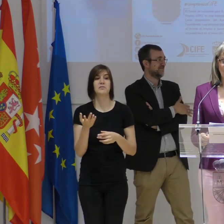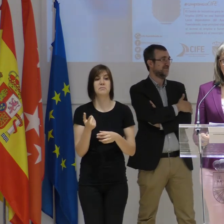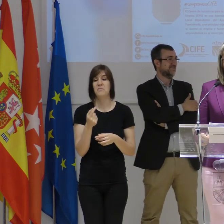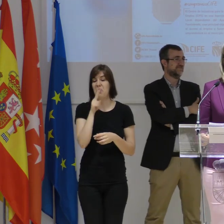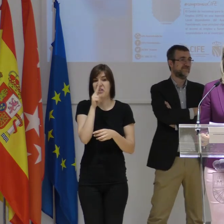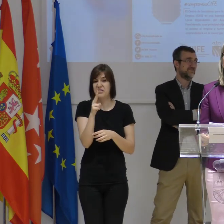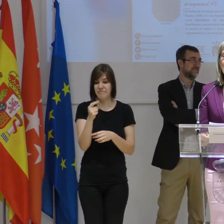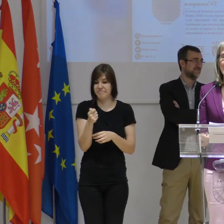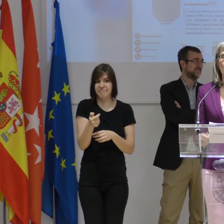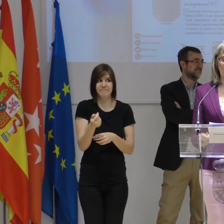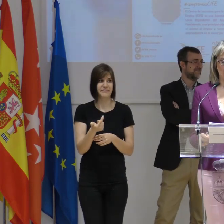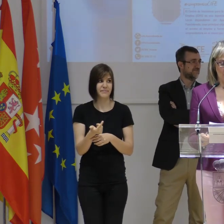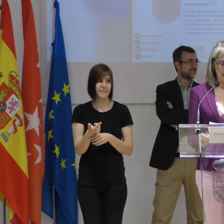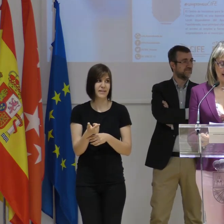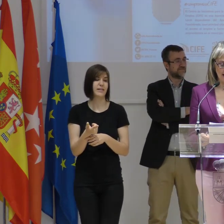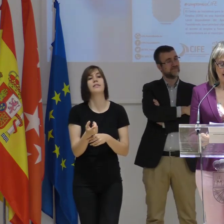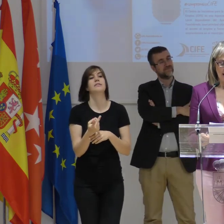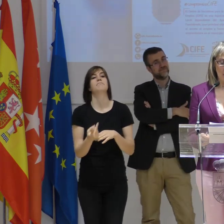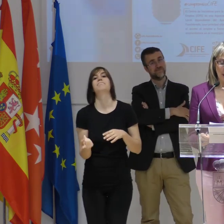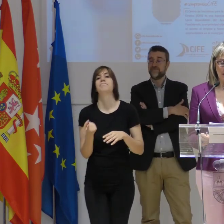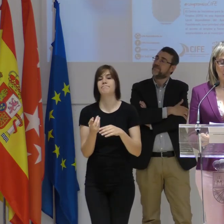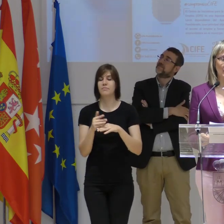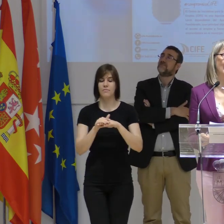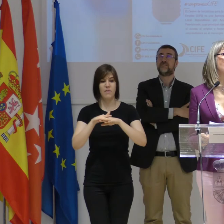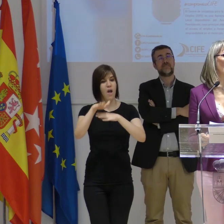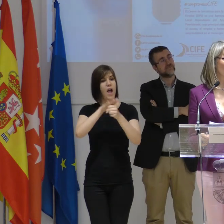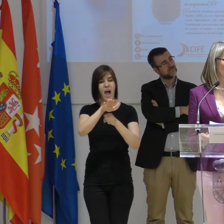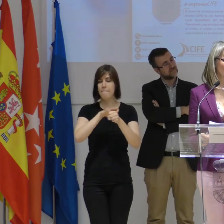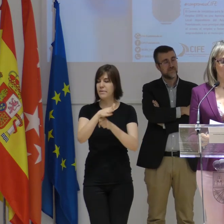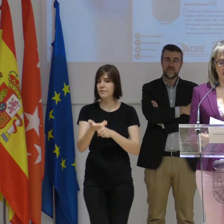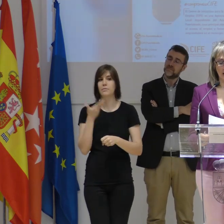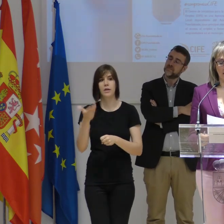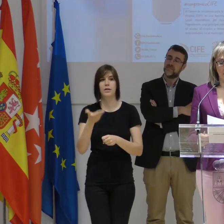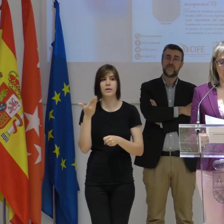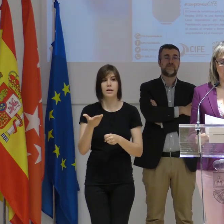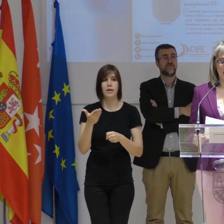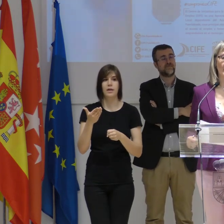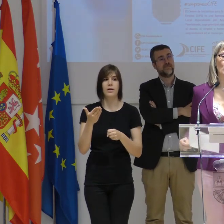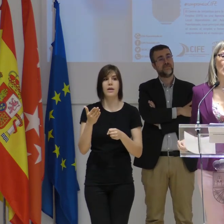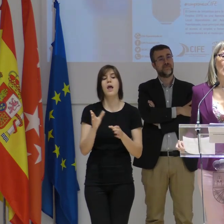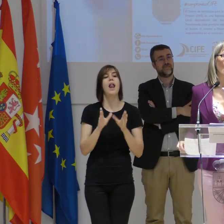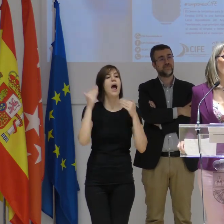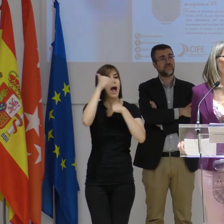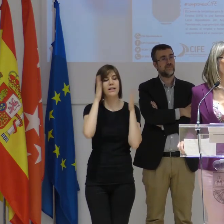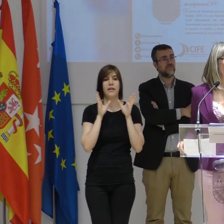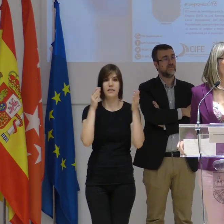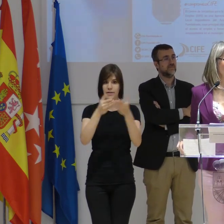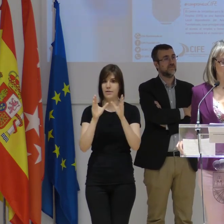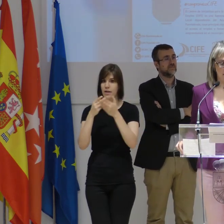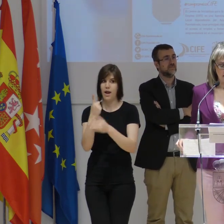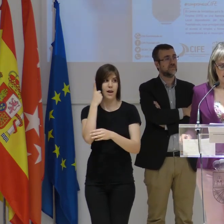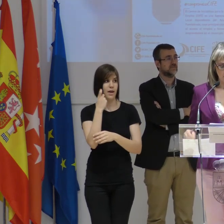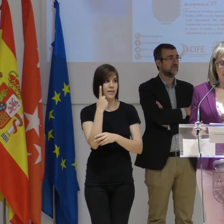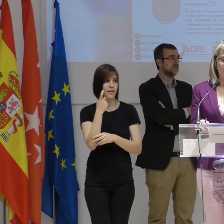apenas dos años ha conseguido posicionarse en un ámbito tan importante como es la atención a los colectivos con necesidades